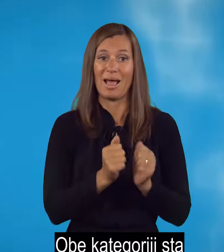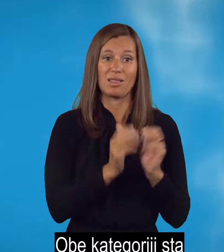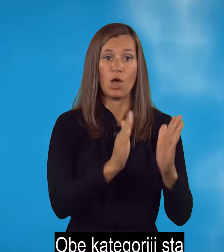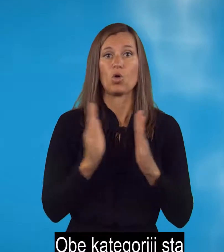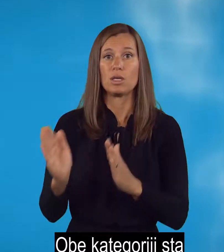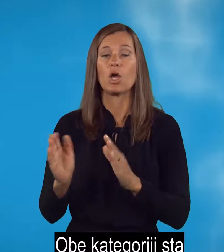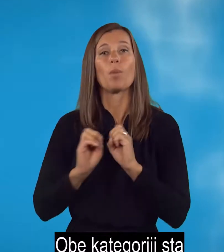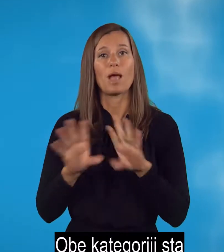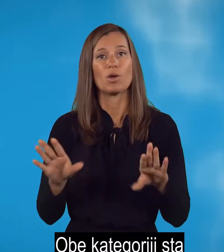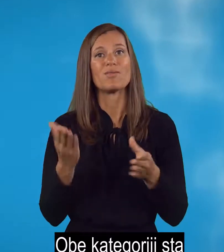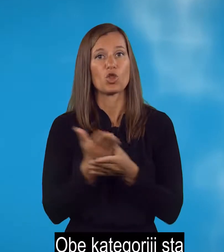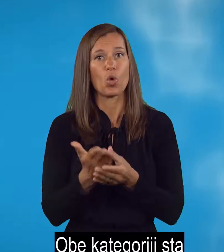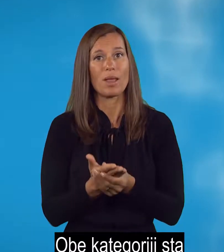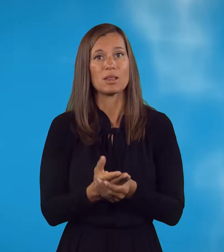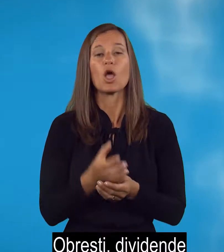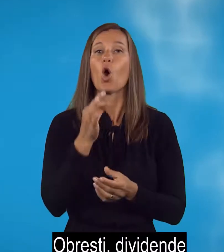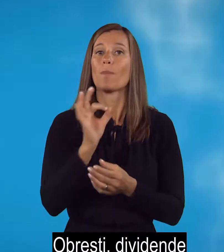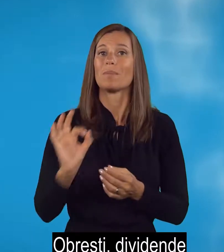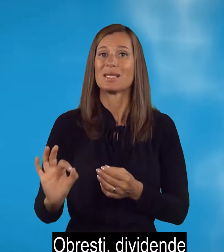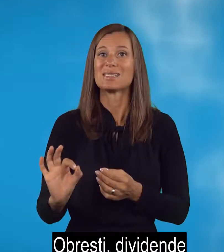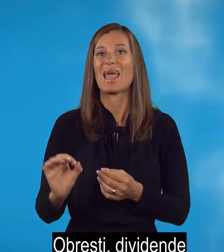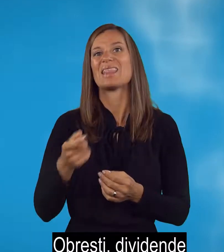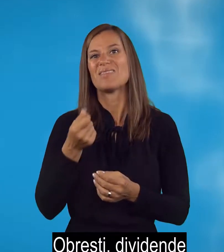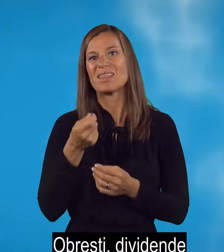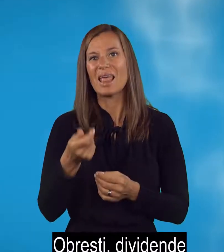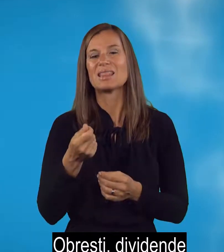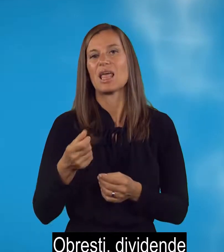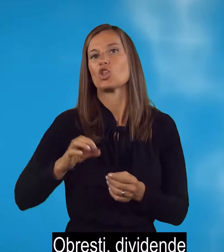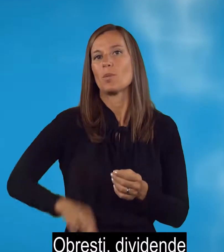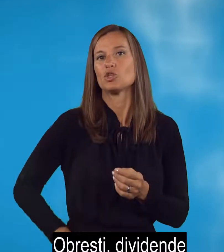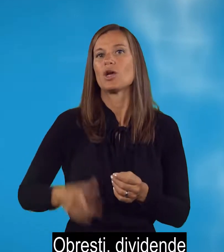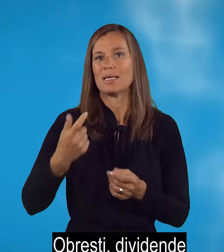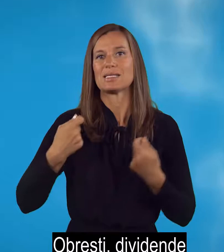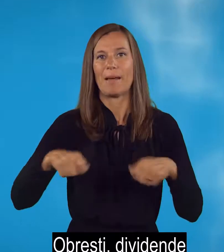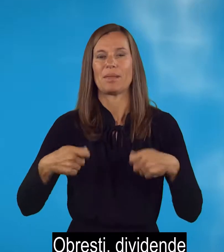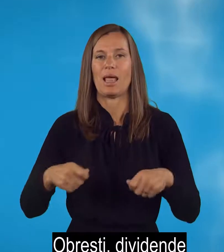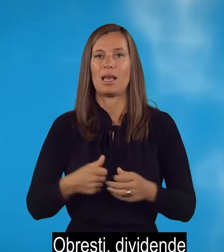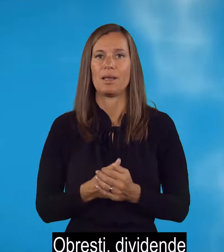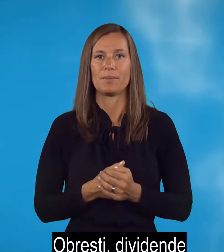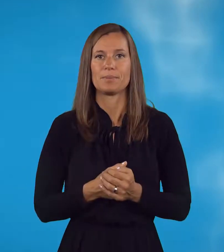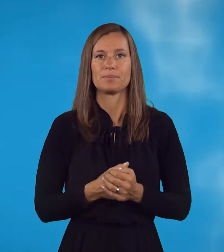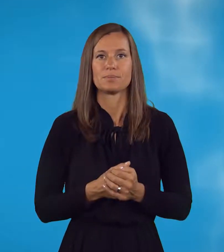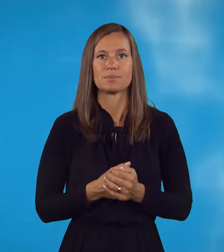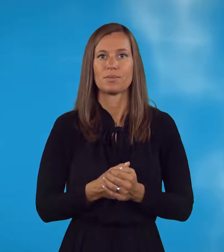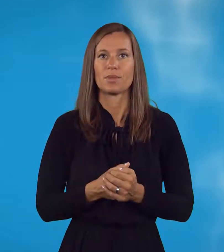objavljeni v dokumentu Obresti, dividende in dobiček iz kapitala. Od